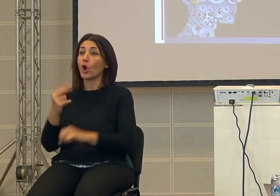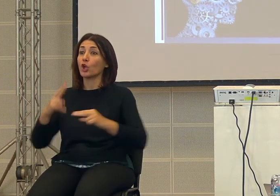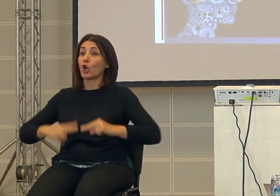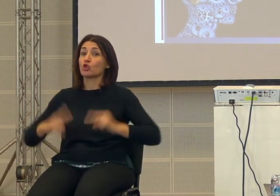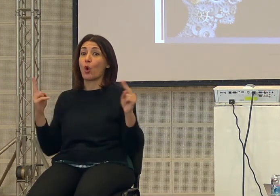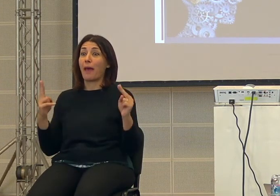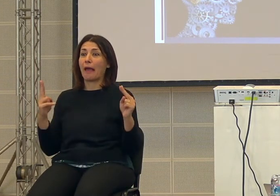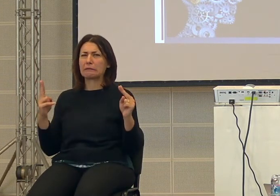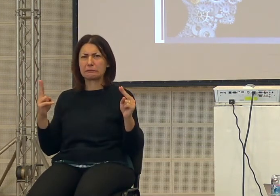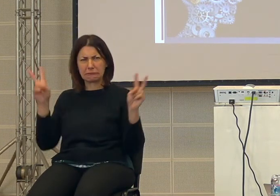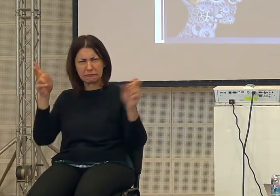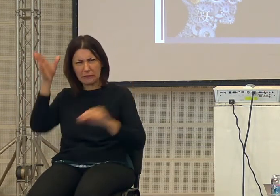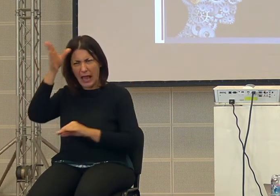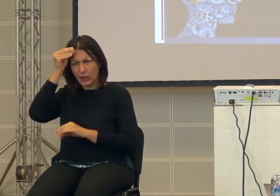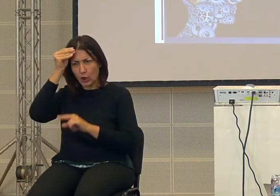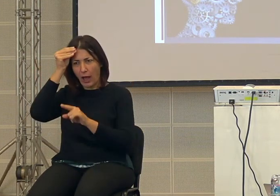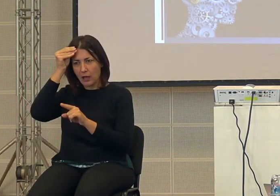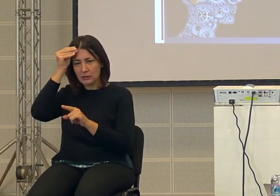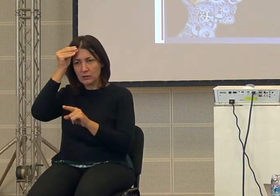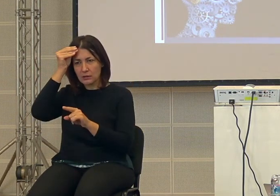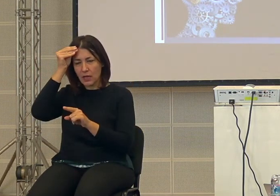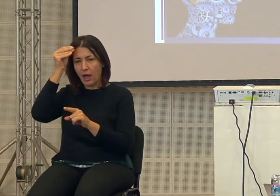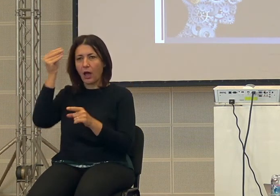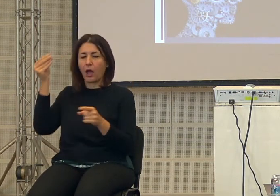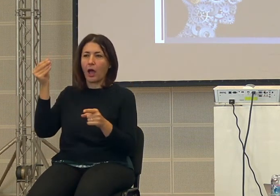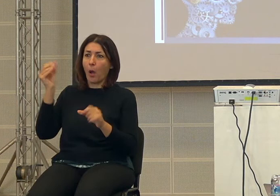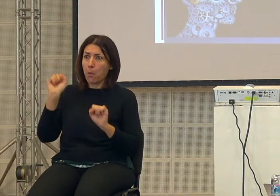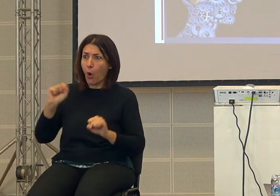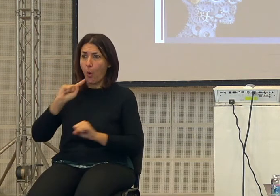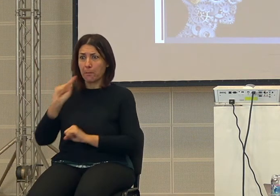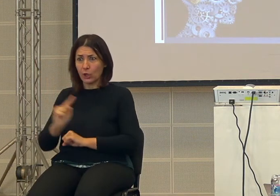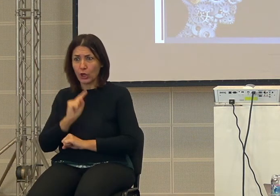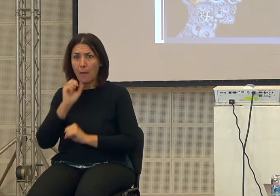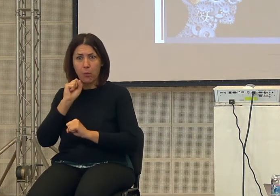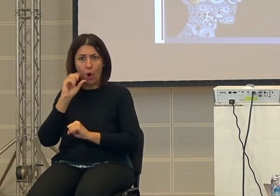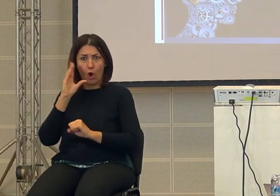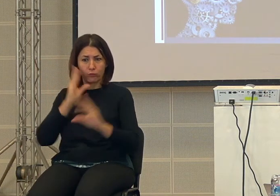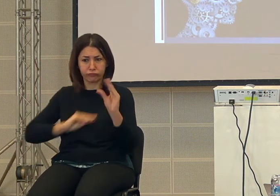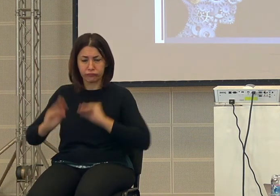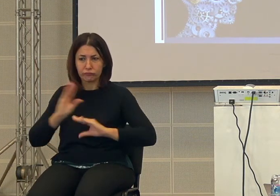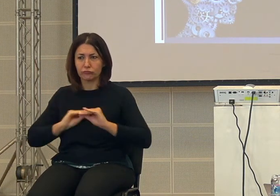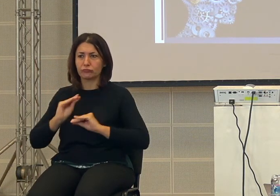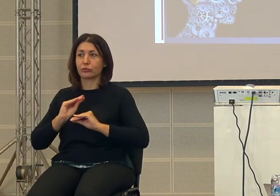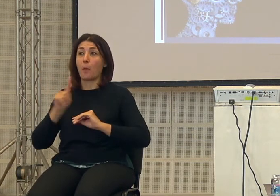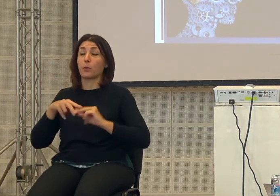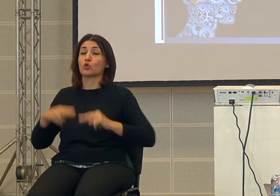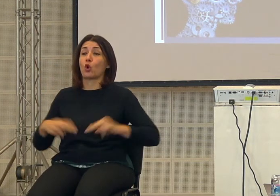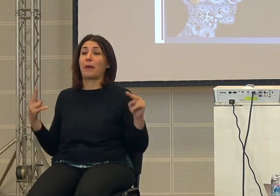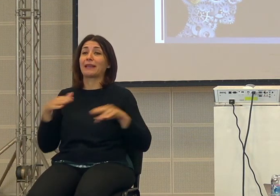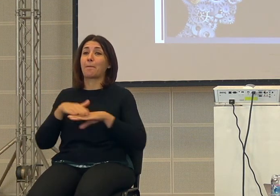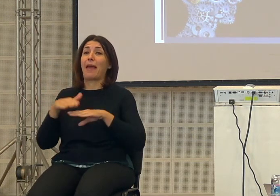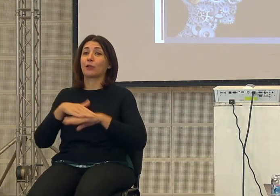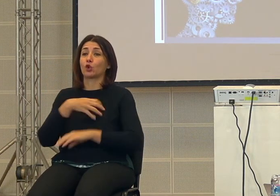dell'ignoranza invece quindi con la capacità di conoscere di migliorare e quindi poi con il metodo scientifico perché poi è la